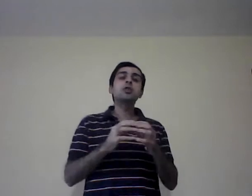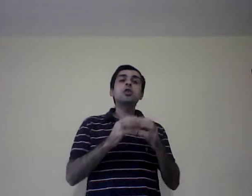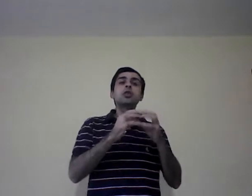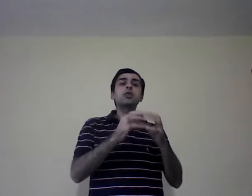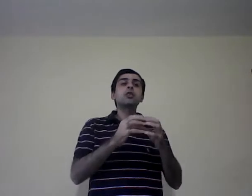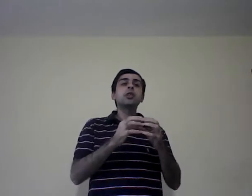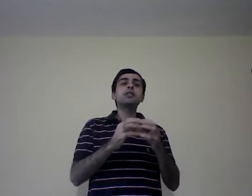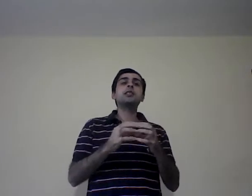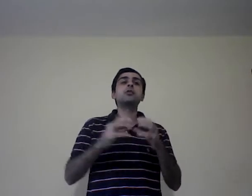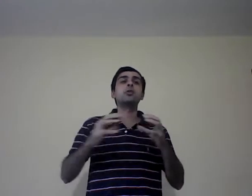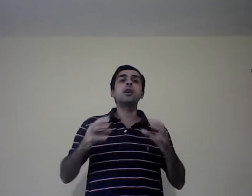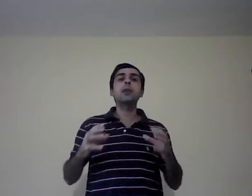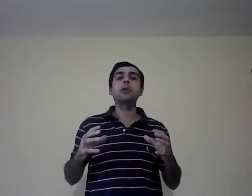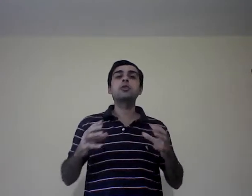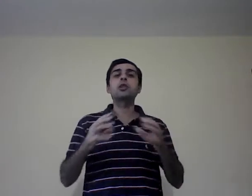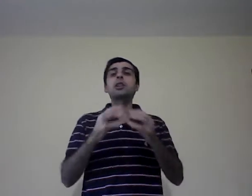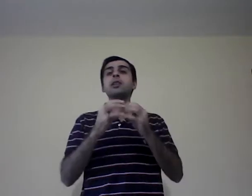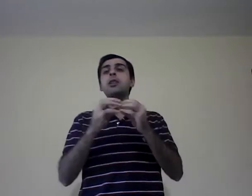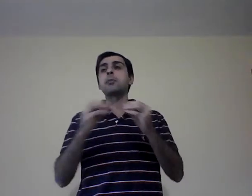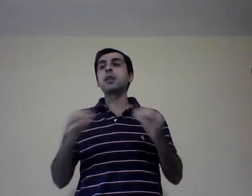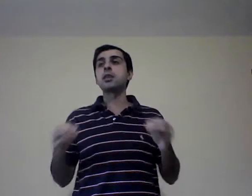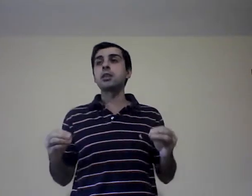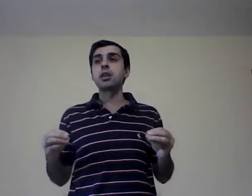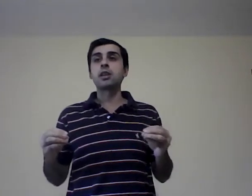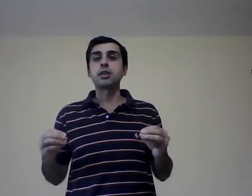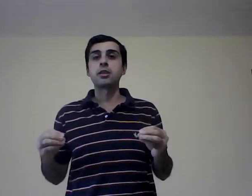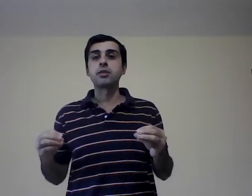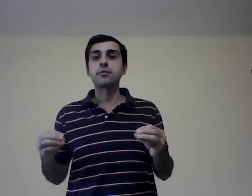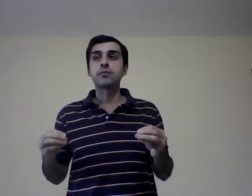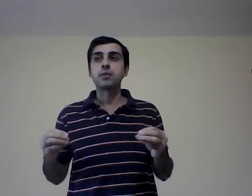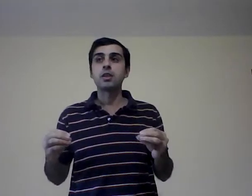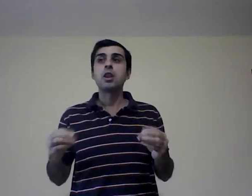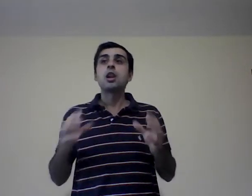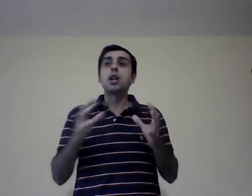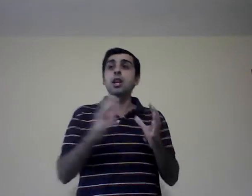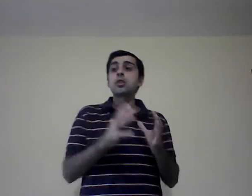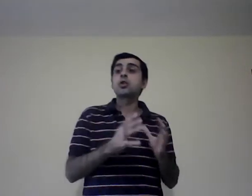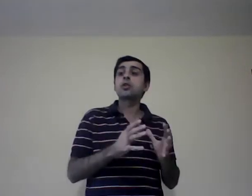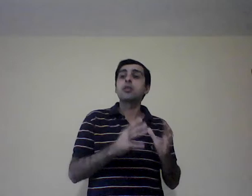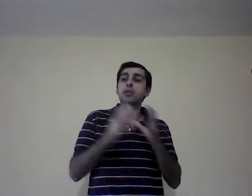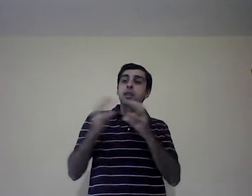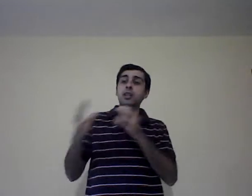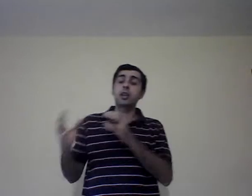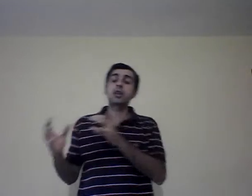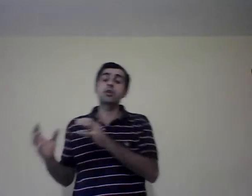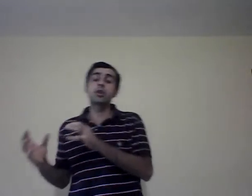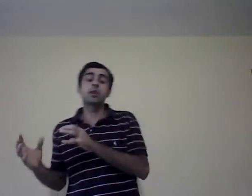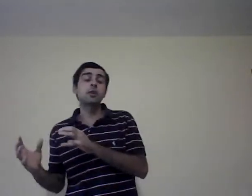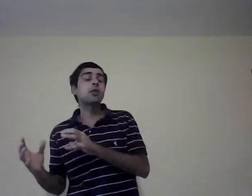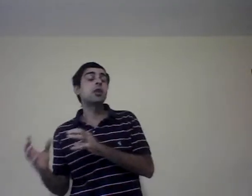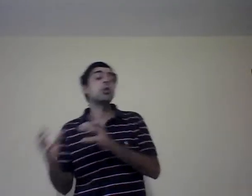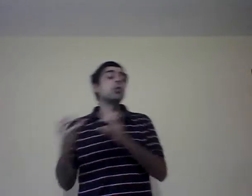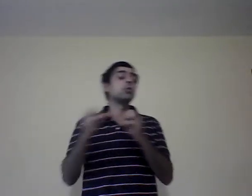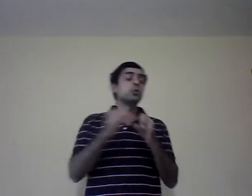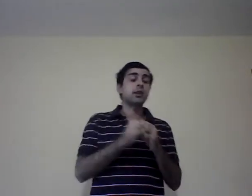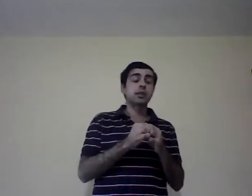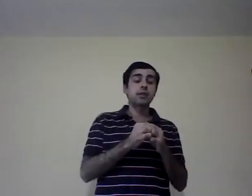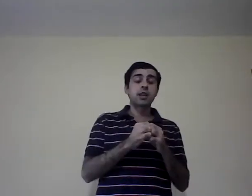sectores y a su vez las personas que dependen de ellos, ¿sí? Esto está relacionado también con el conjunto de actividades,